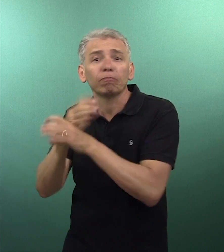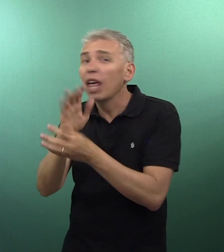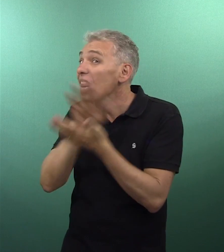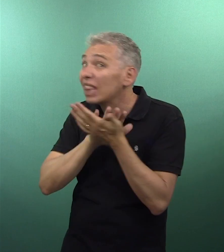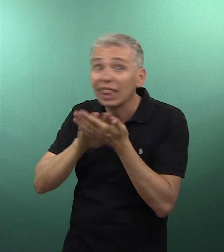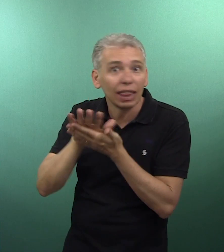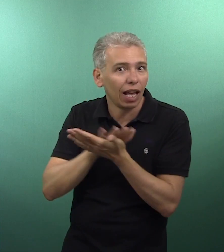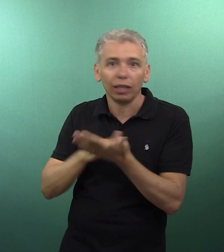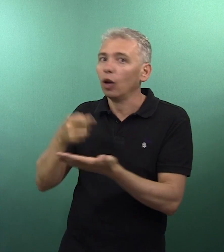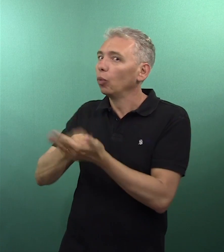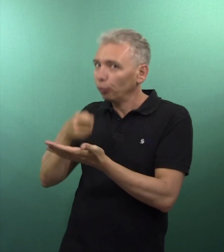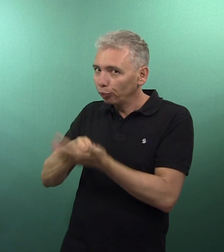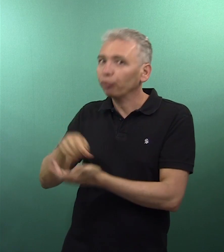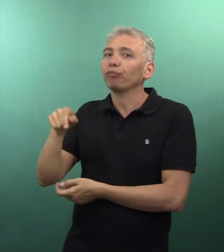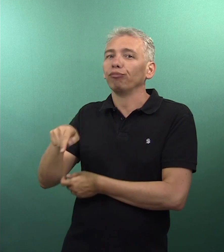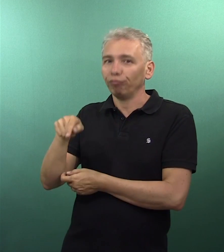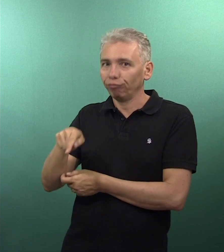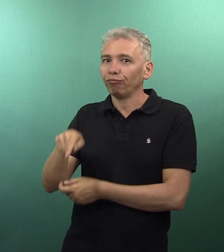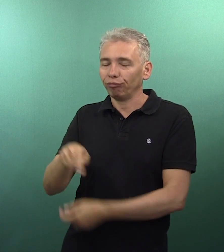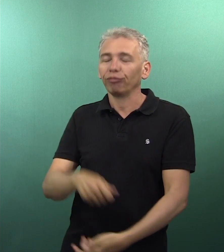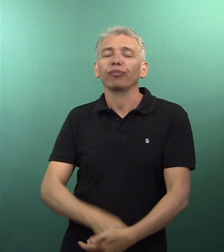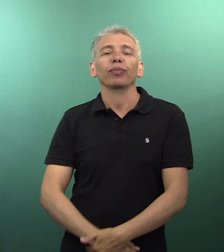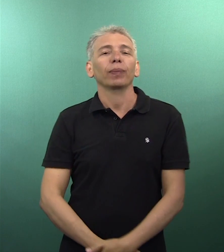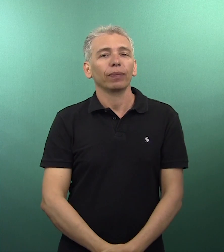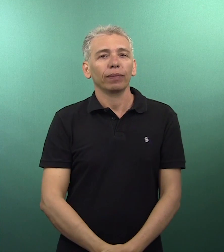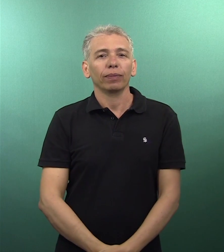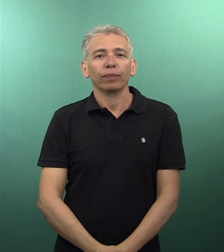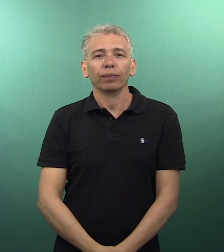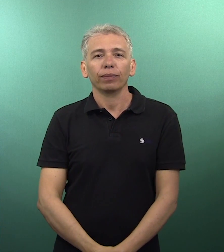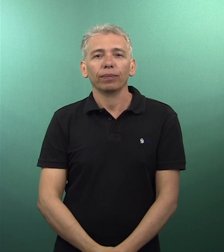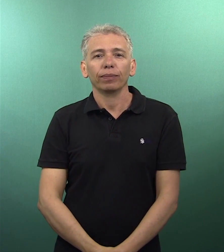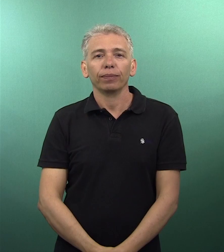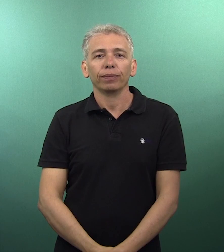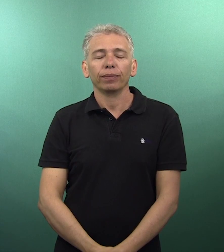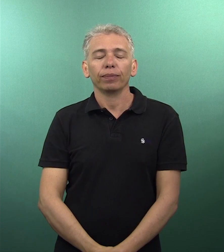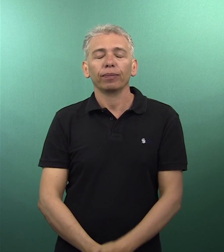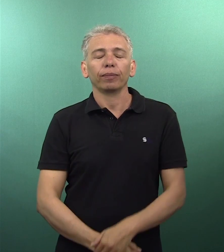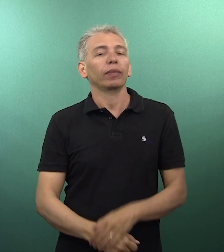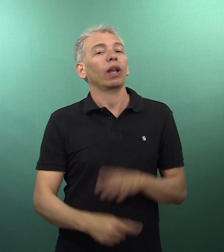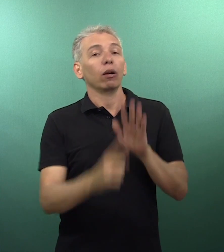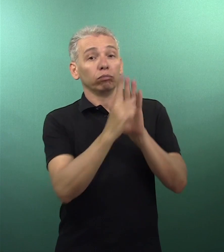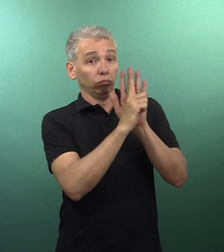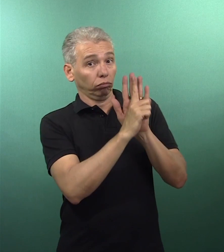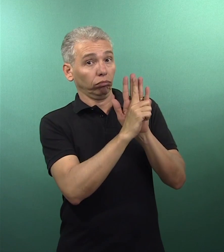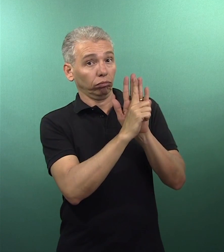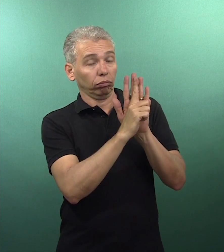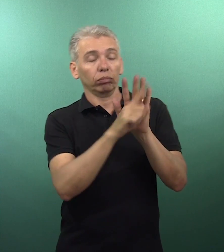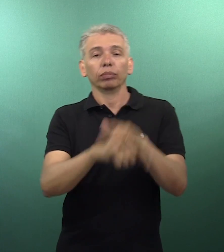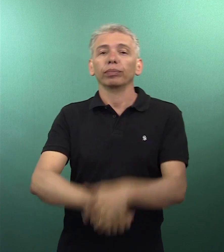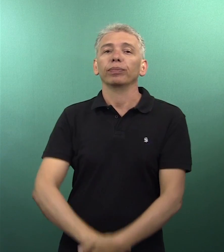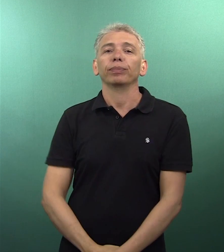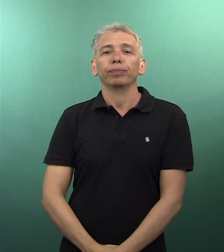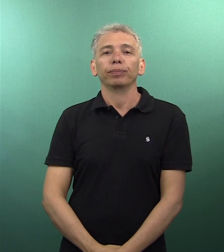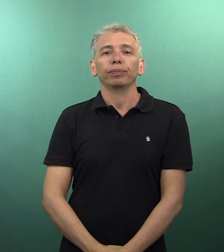deficiência auditiva e demais usuários do serviço telefônico fixo comutado e do serviço móvel pessoal e,